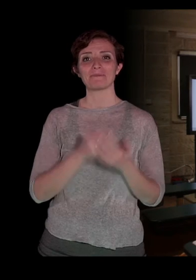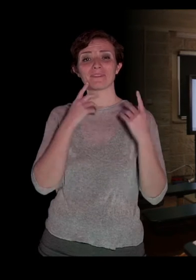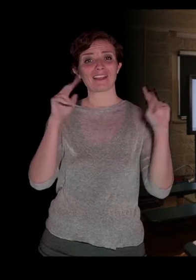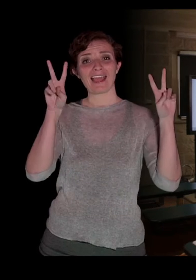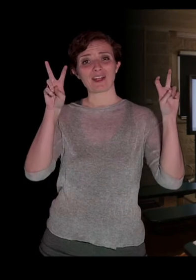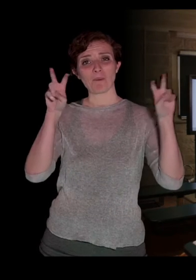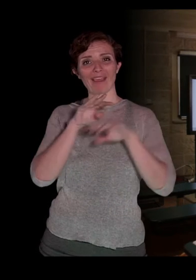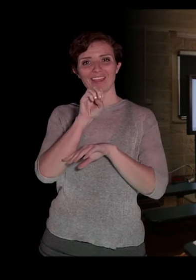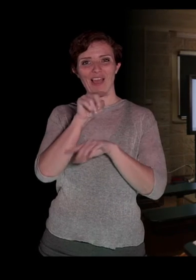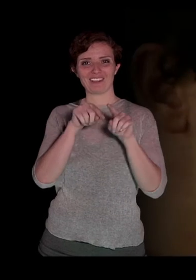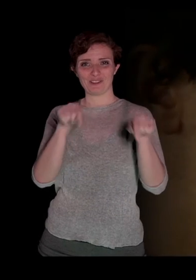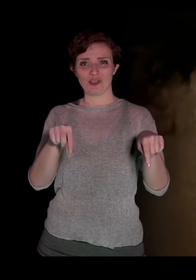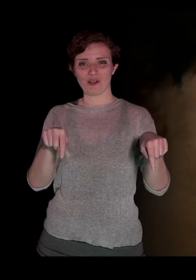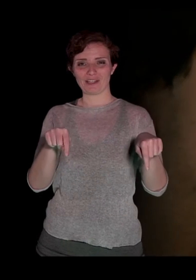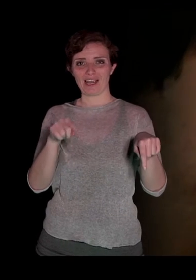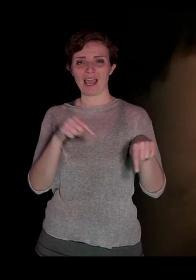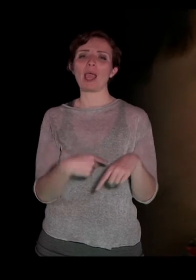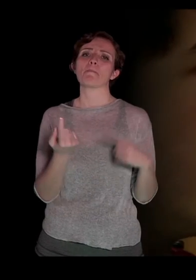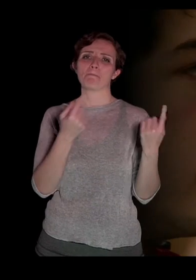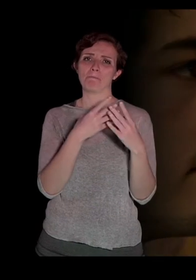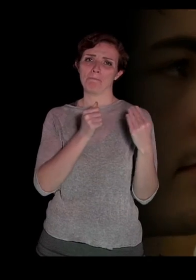the topic of today's lesson are the monomi and the polinomi.